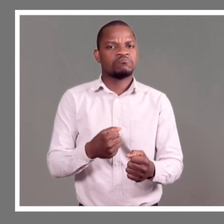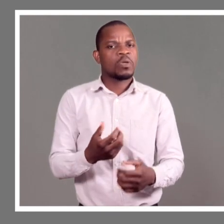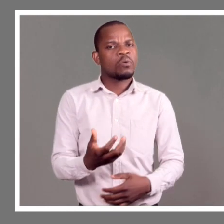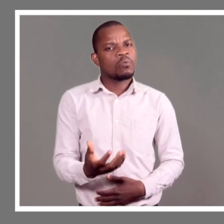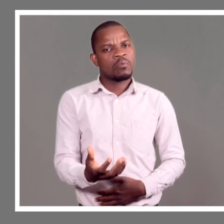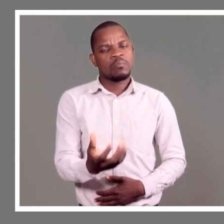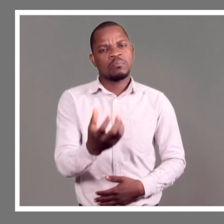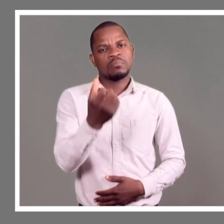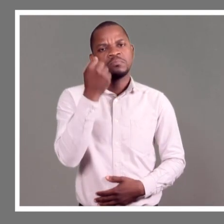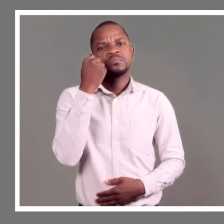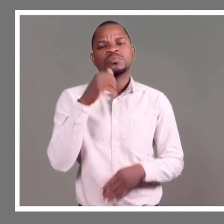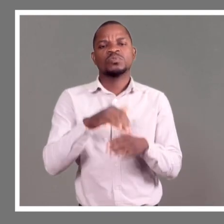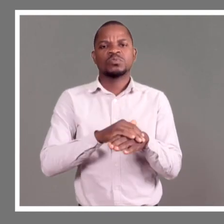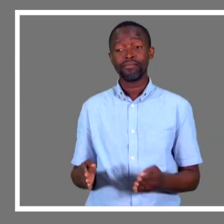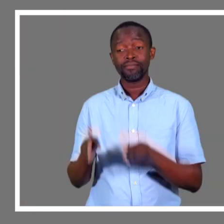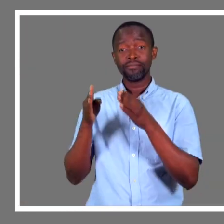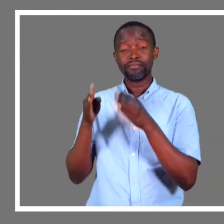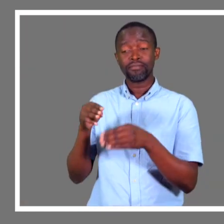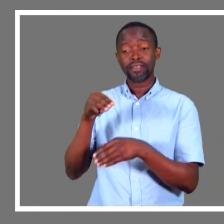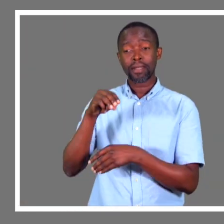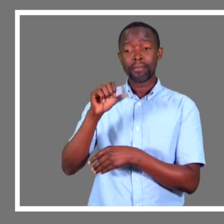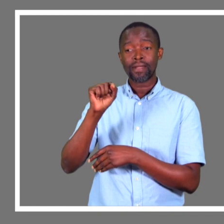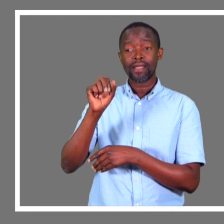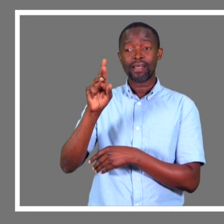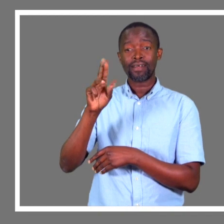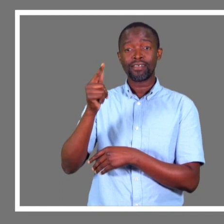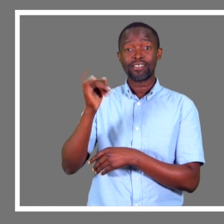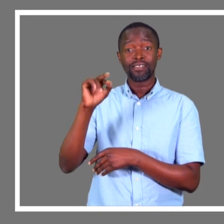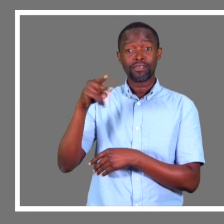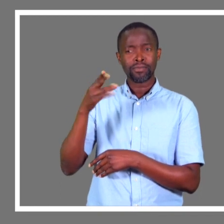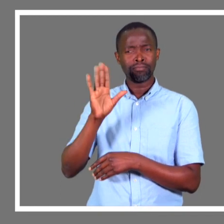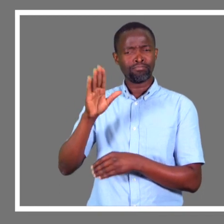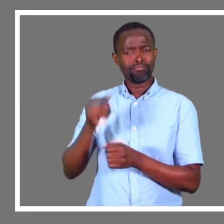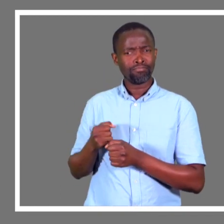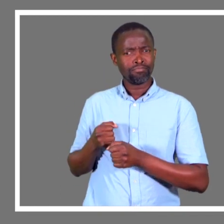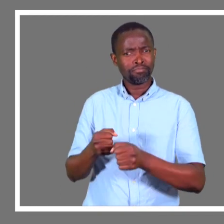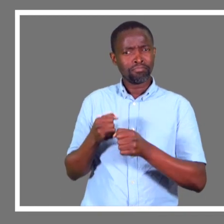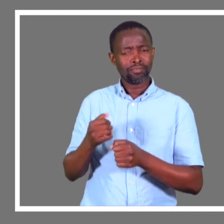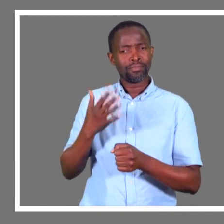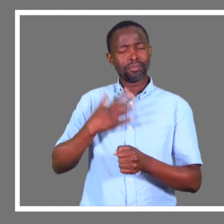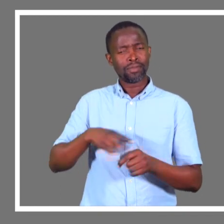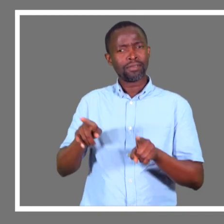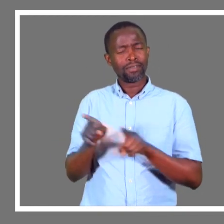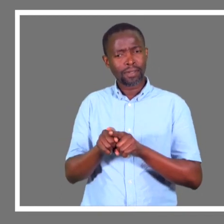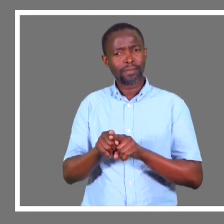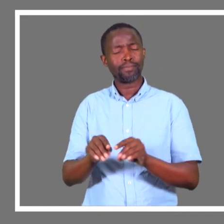caminhar. Além de produzir artigos de compensação, a outra aposta de